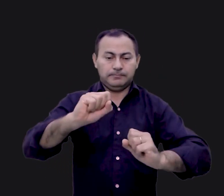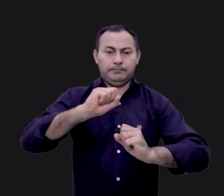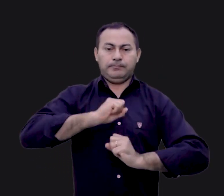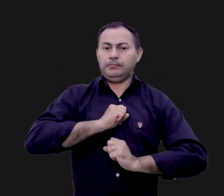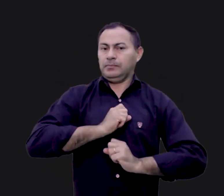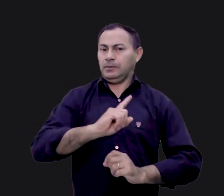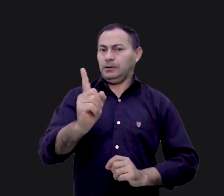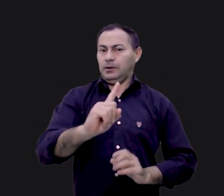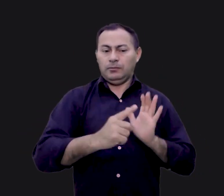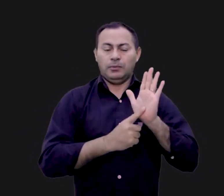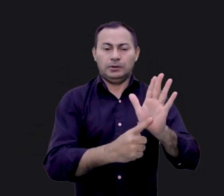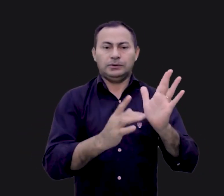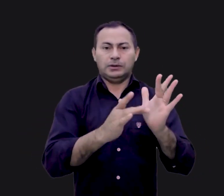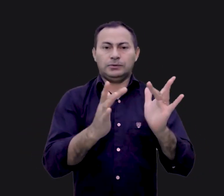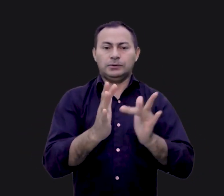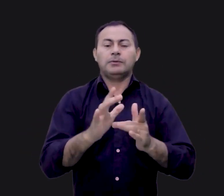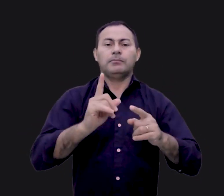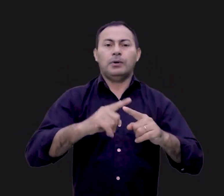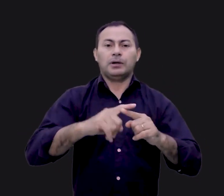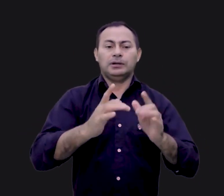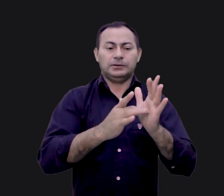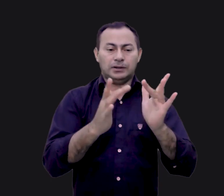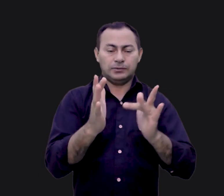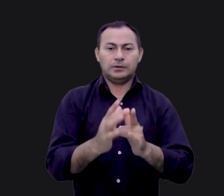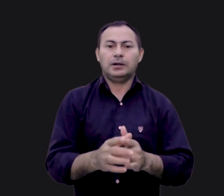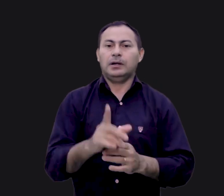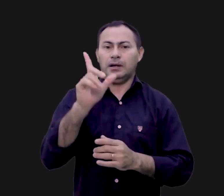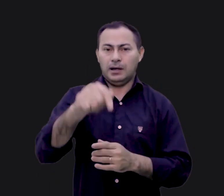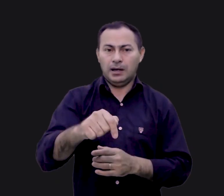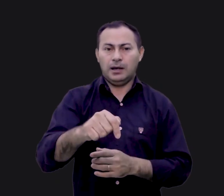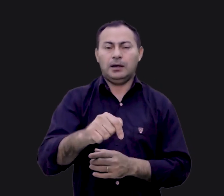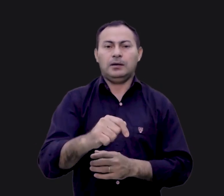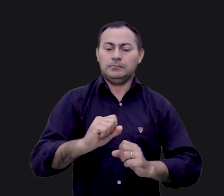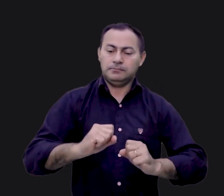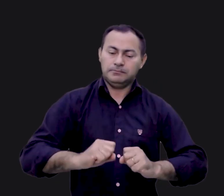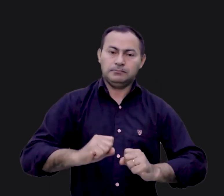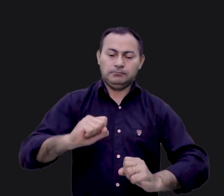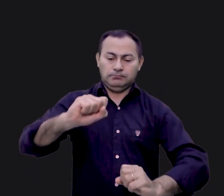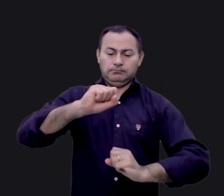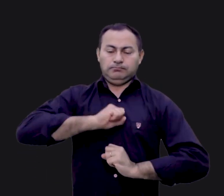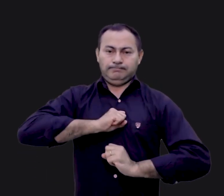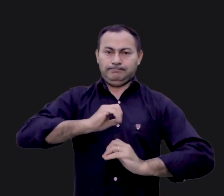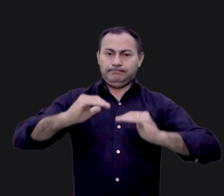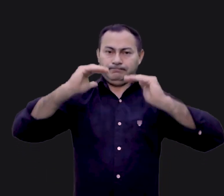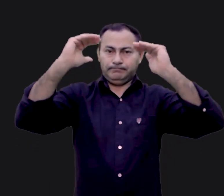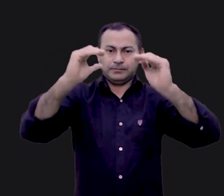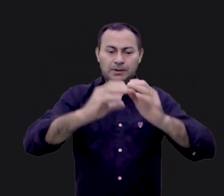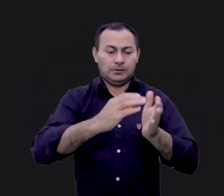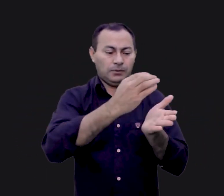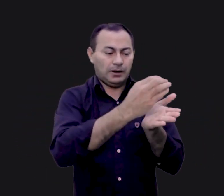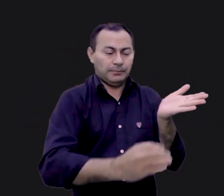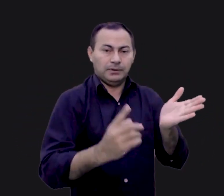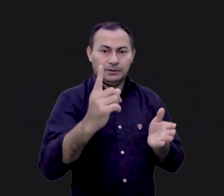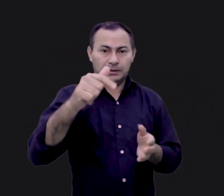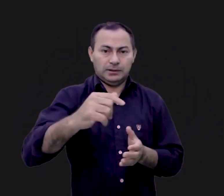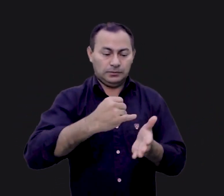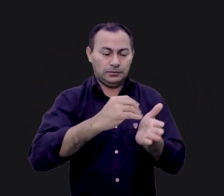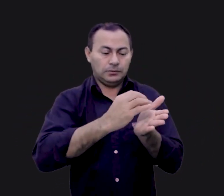sacerdote era um retrato de Jesus, porque ele, Jesus Cristo, é o grande sumo sacerdote. No capítulo 17 de João,